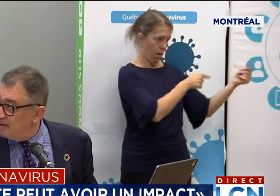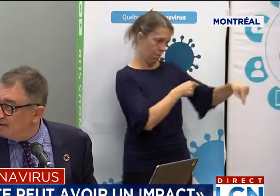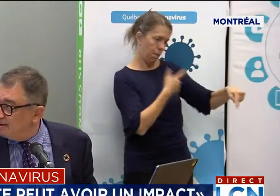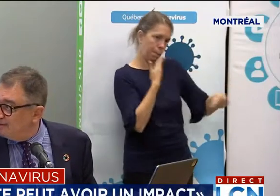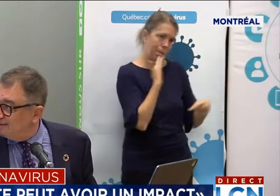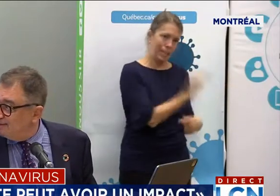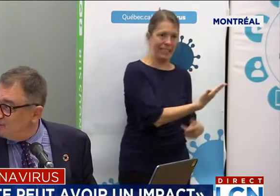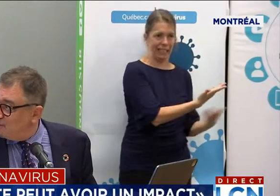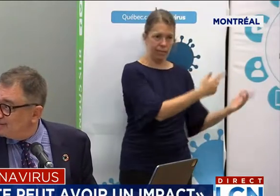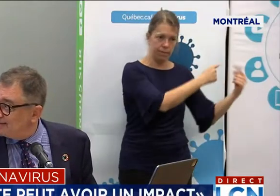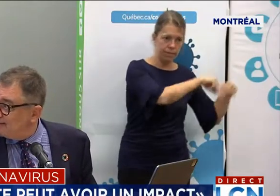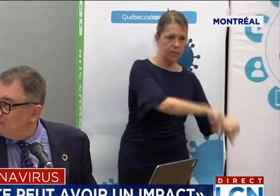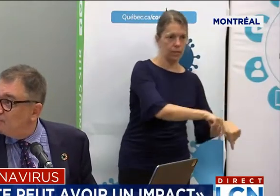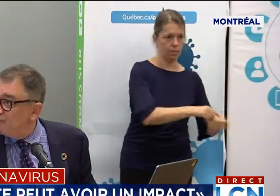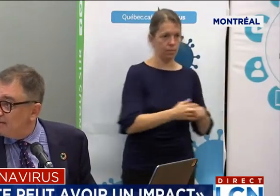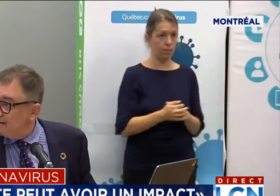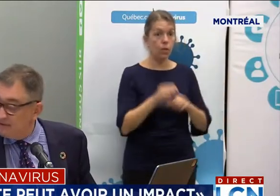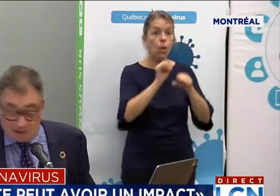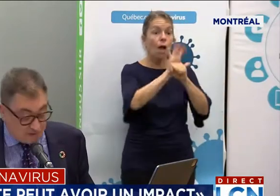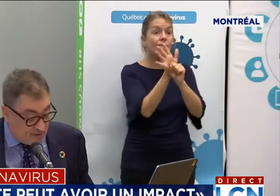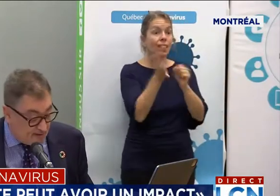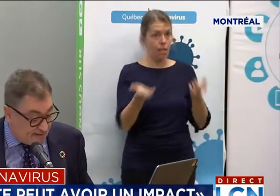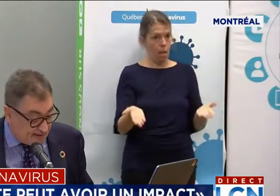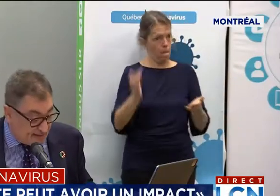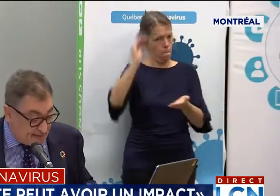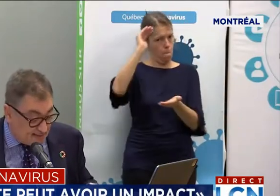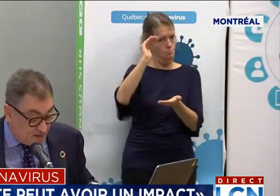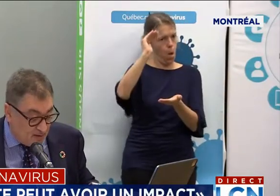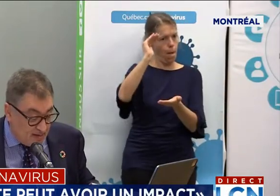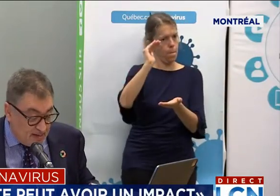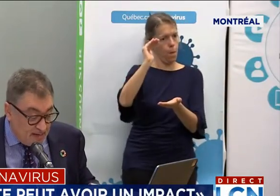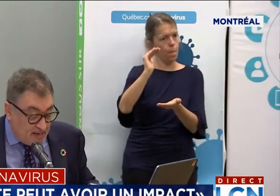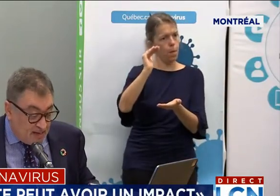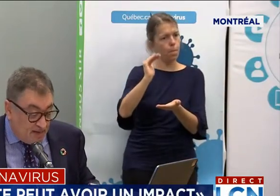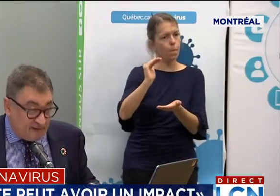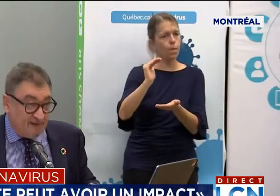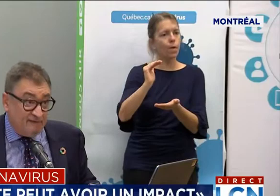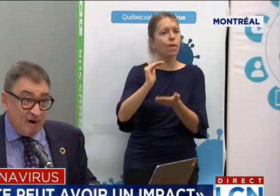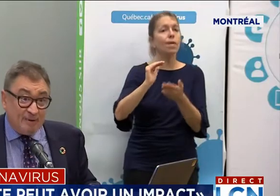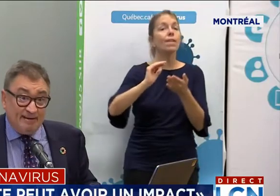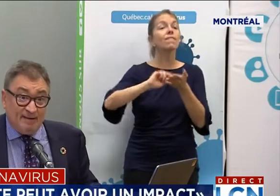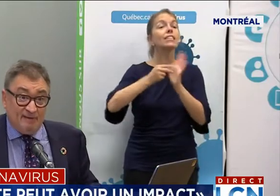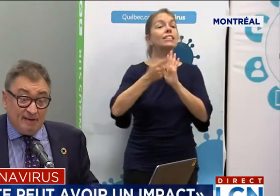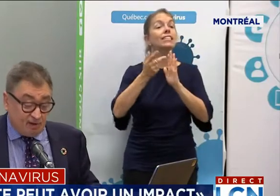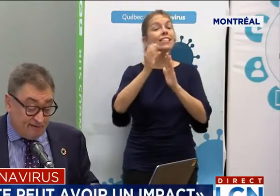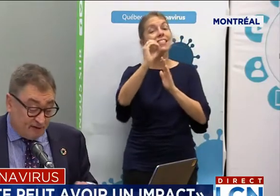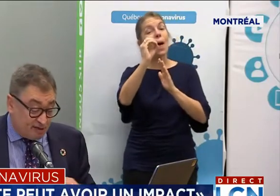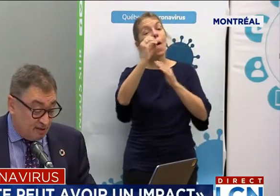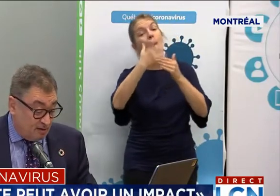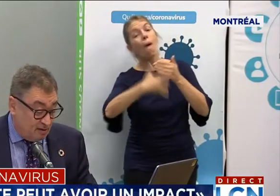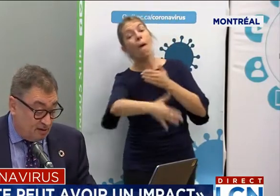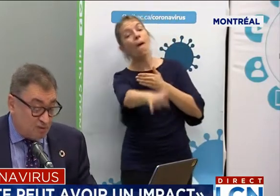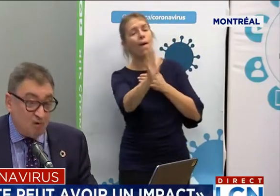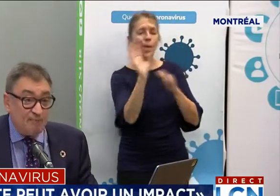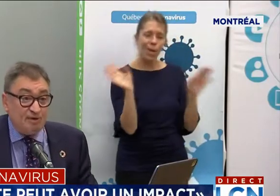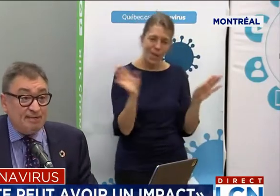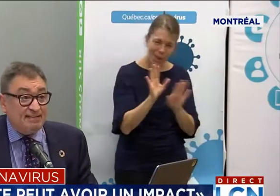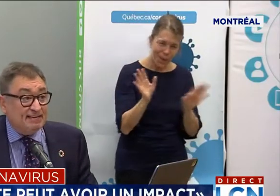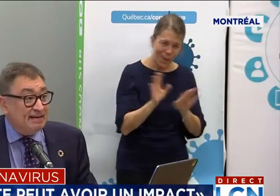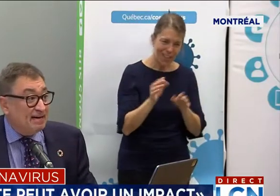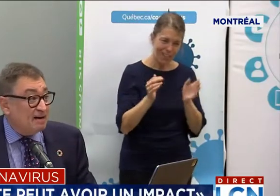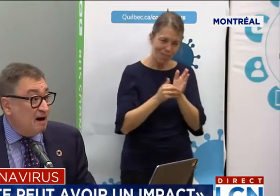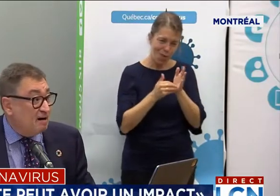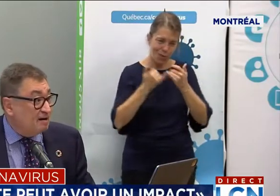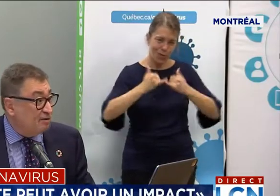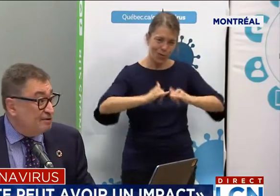mieux. Mais il ne pas dire que ça ne pas revenir, ça fait que je vous demande de faire attention. Vous savez, il faut apprendre à vivre avec ce virus-là, du moins pour